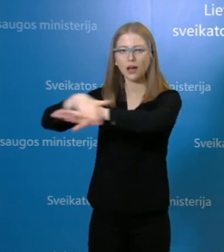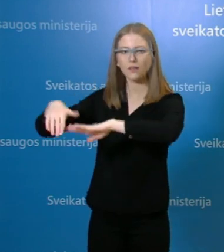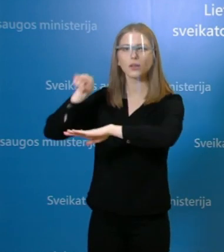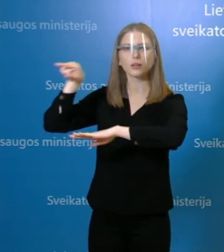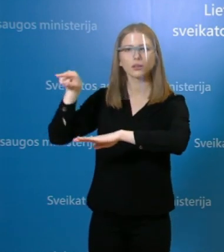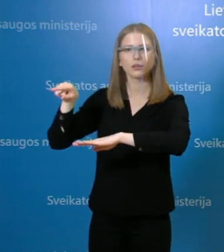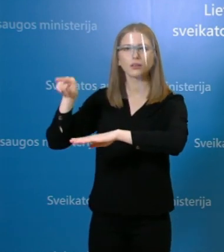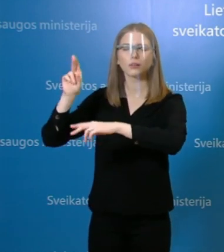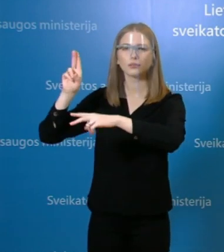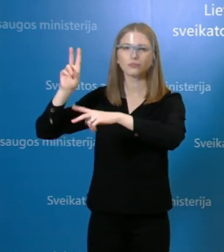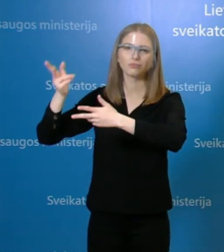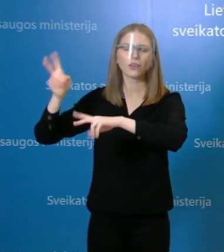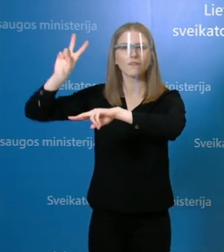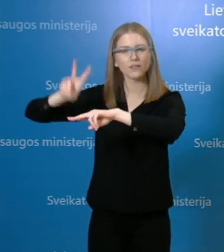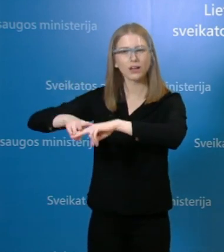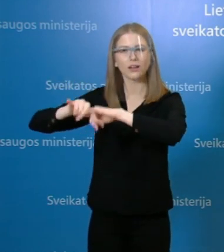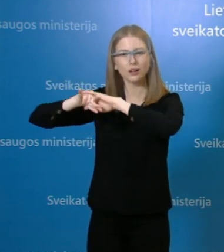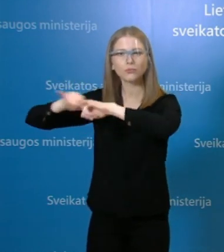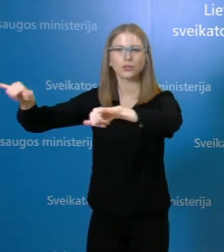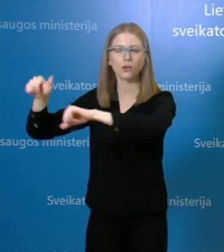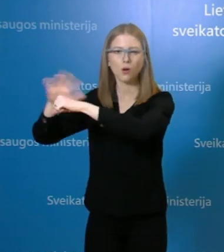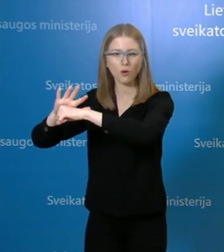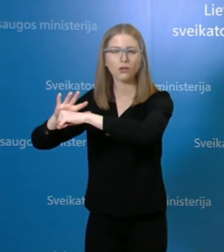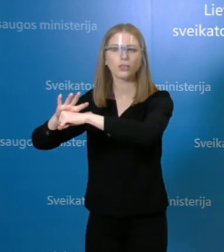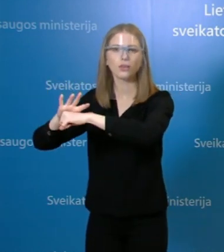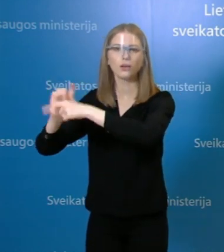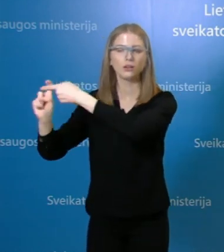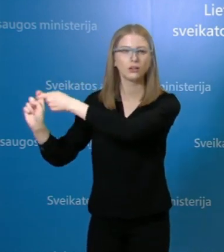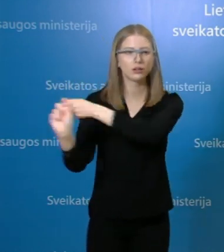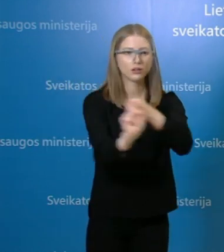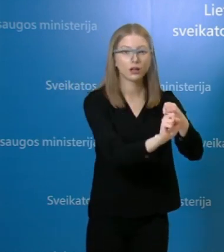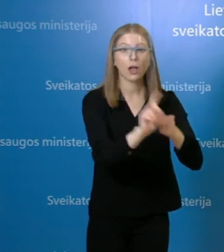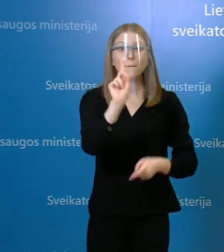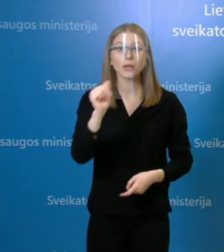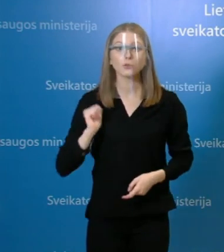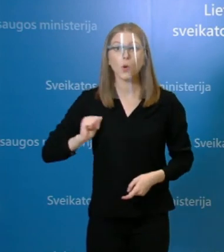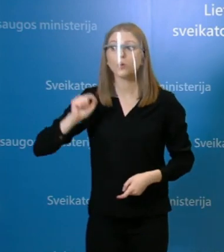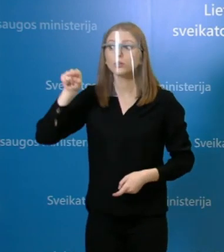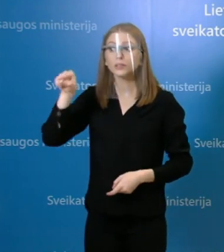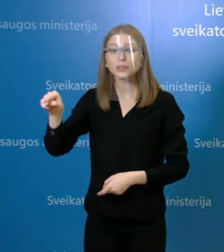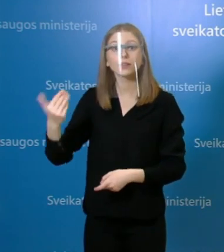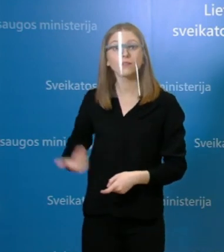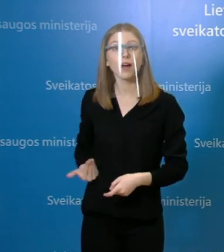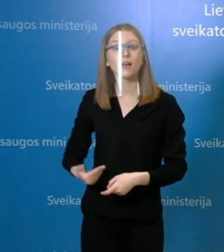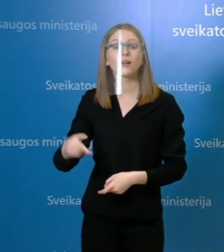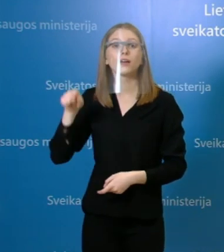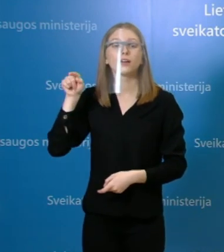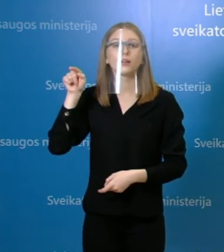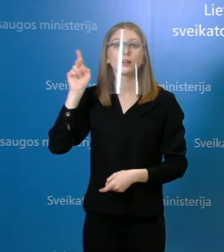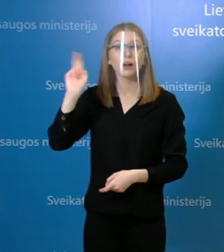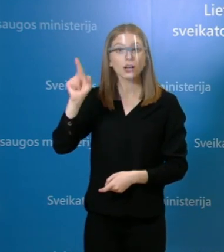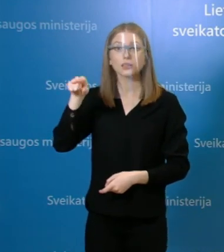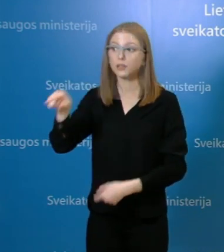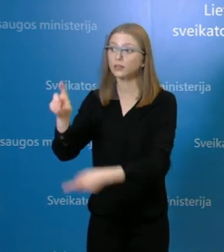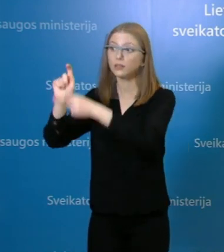gyvena būtent ten, dar kol kas nėra atliktas tyrimas, dėl to nežinome, koks bus gautas rezultatas, žinoma,